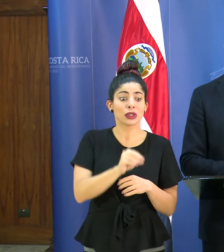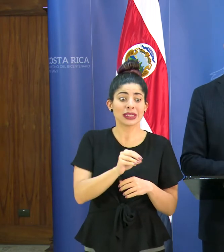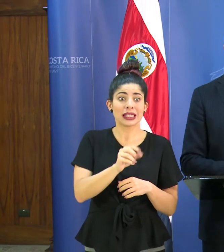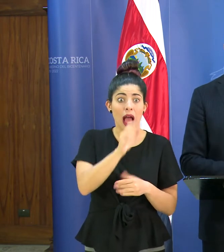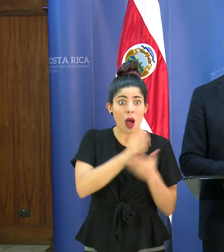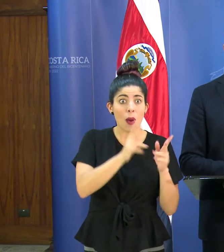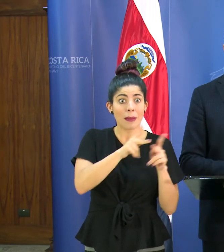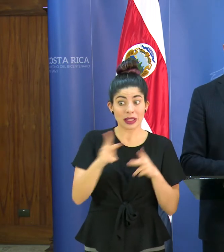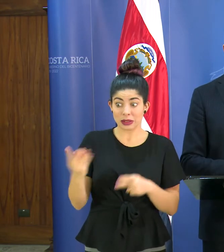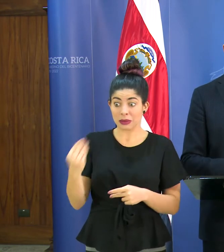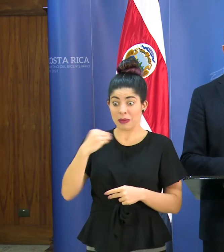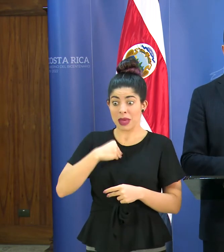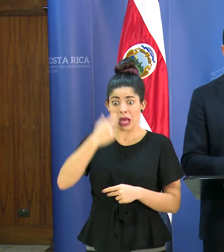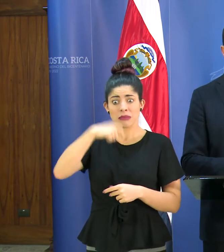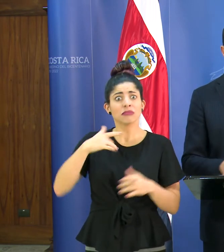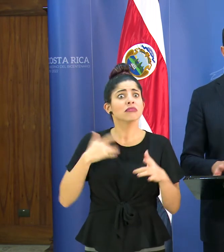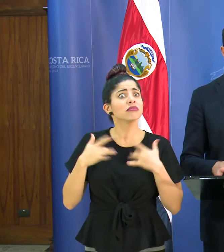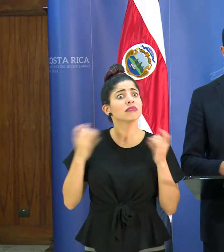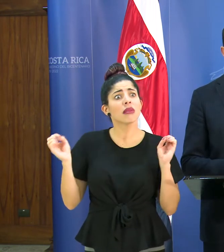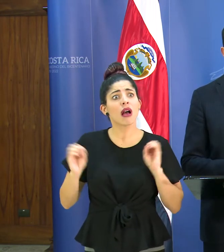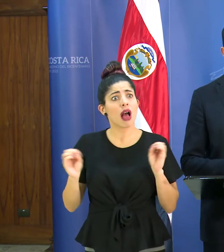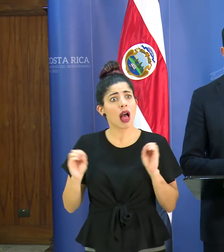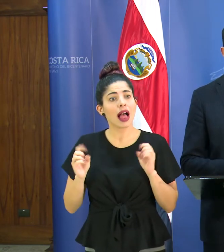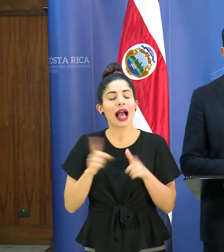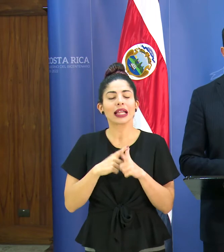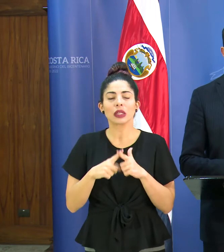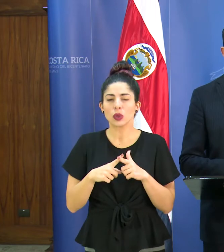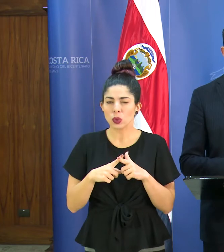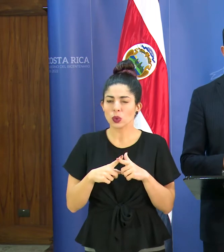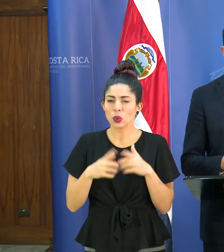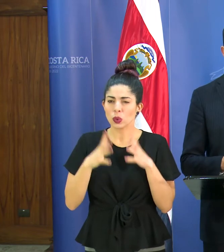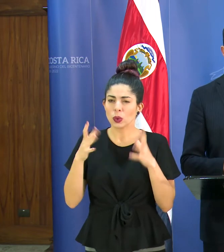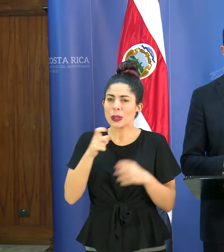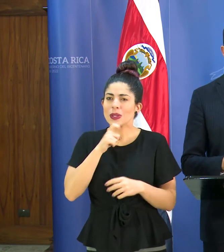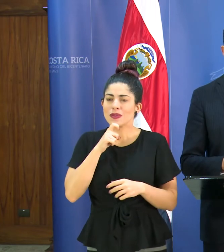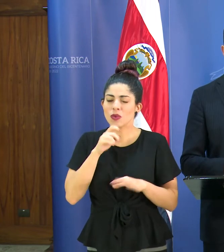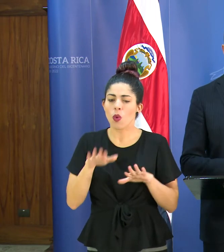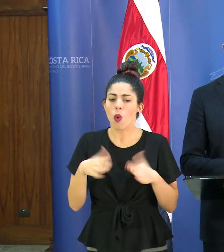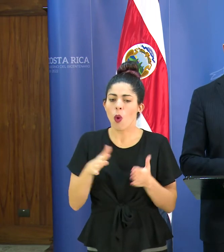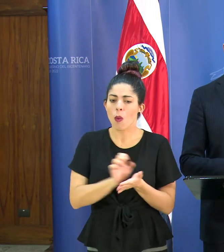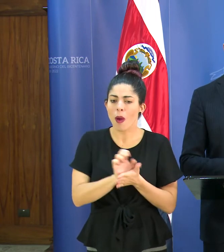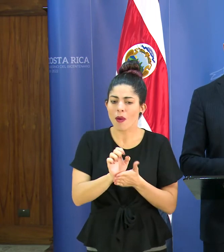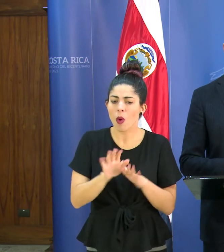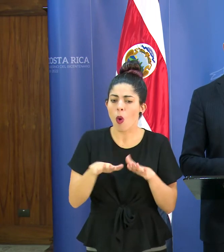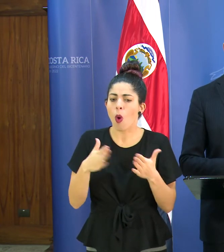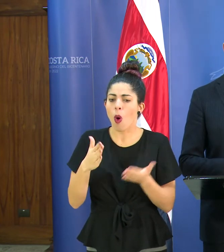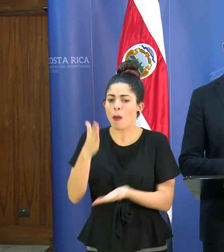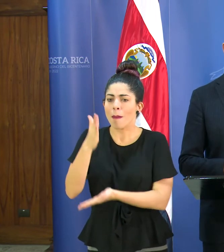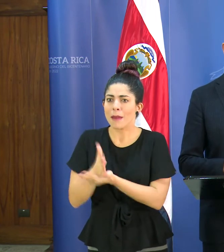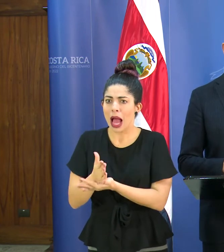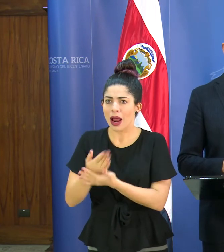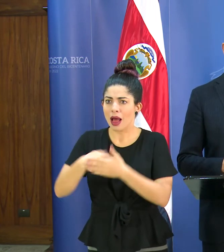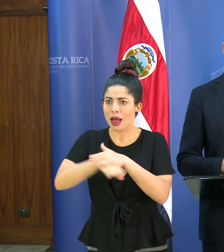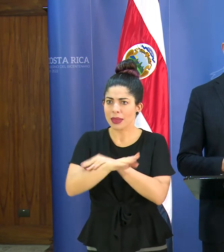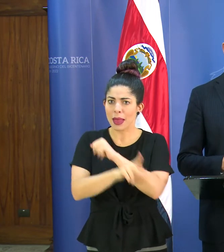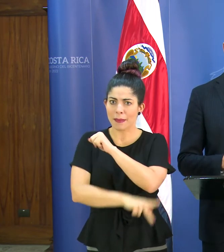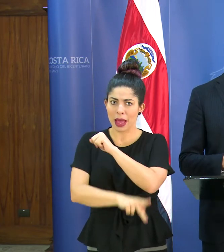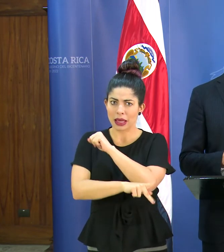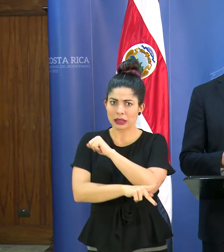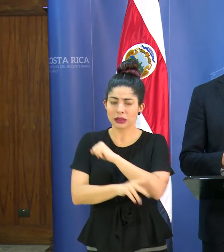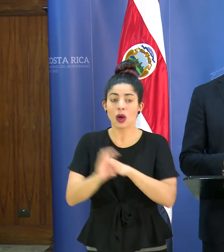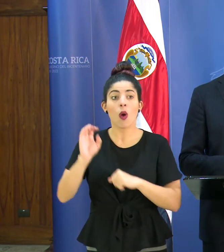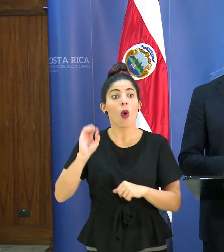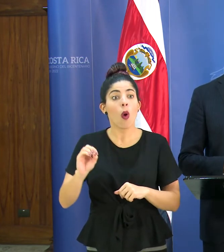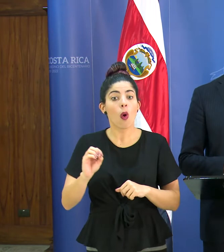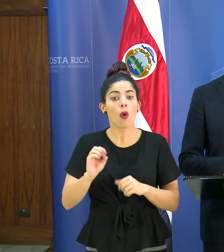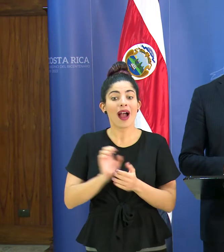síntomas del todo. Y eso hace que sea sumamente difícil contener y evitar que el virus ingrese a los países o que del